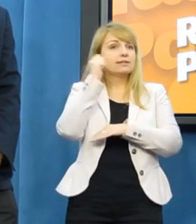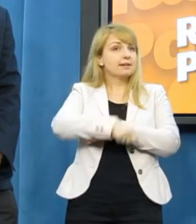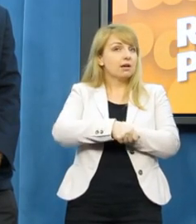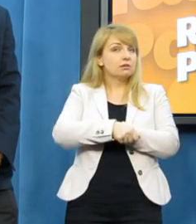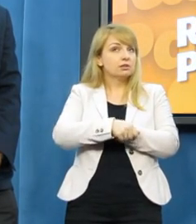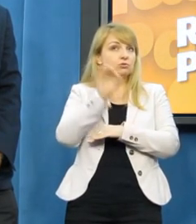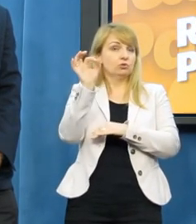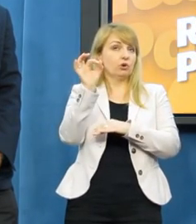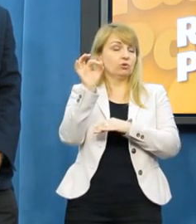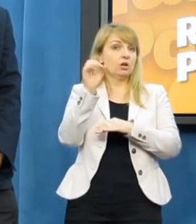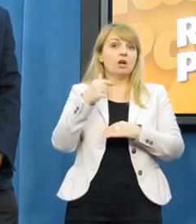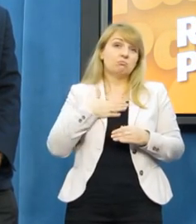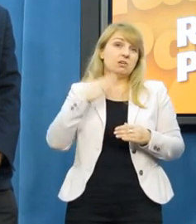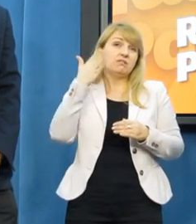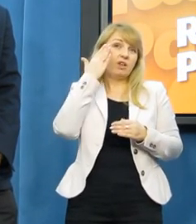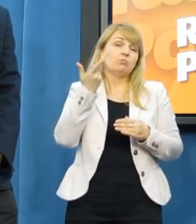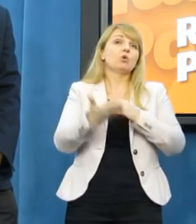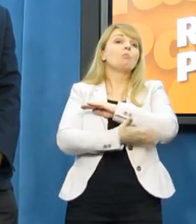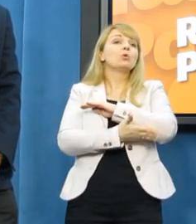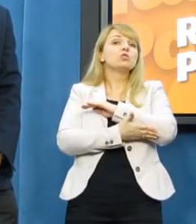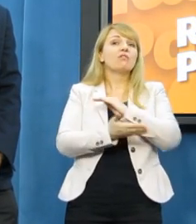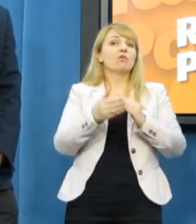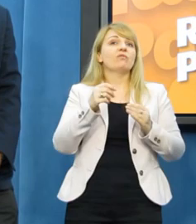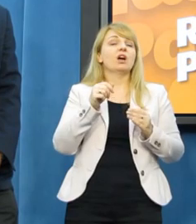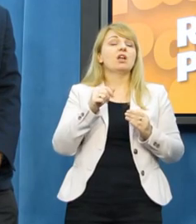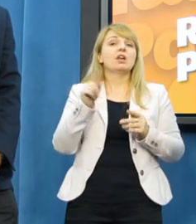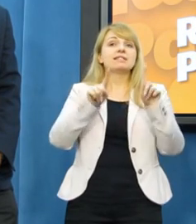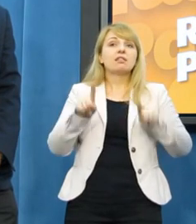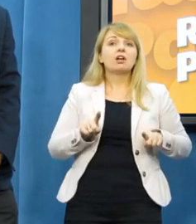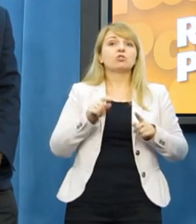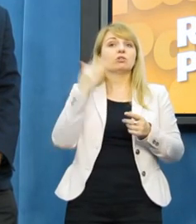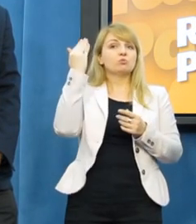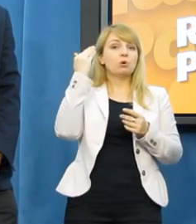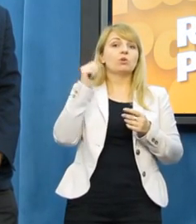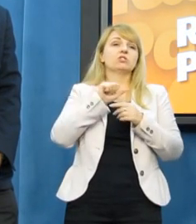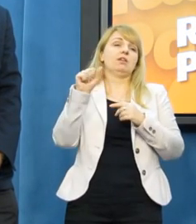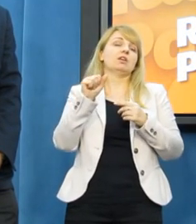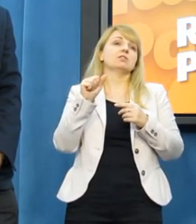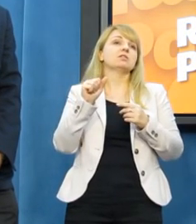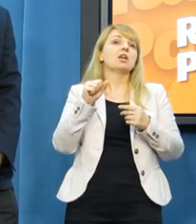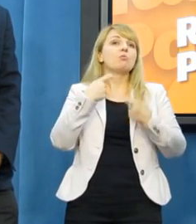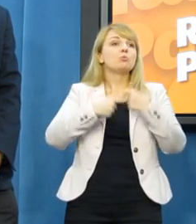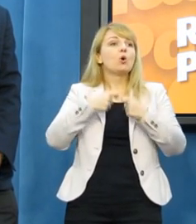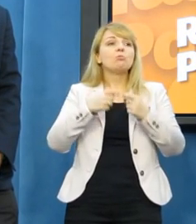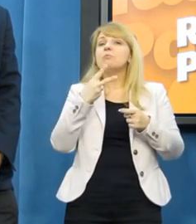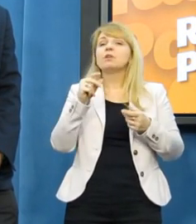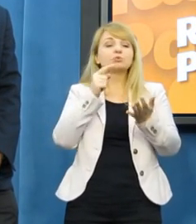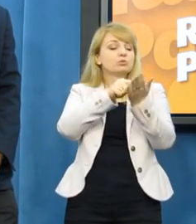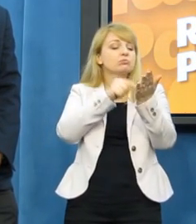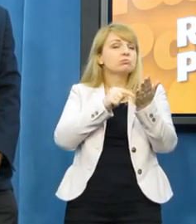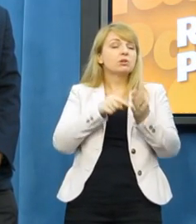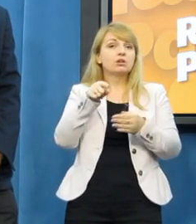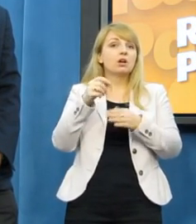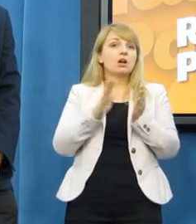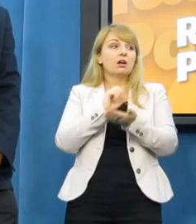podstawowe funkcje społeczne, uważamy, że im mniej zapisów w kodeksie karnym, tym lepiej. Problemy trzeba rozwiązywać nie przez paragrafy w kodeksie karnym, od